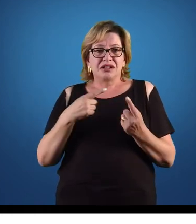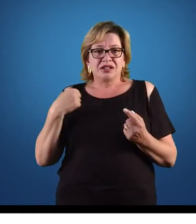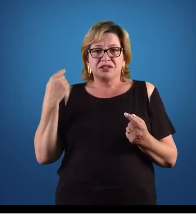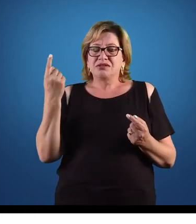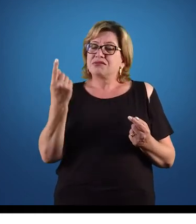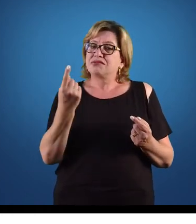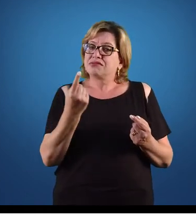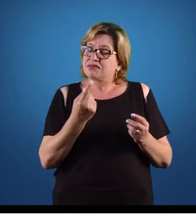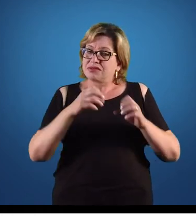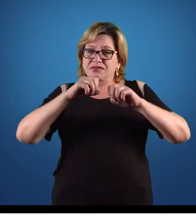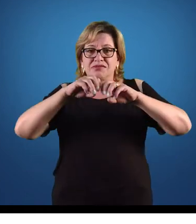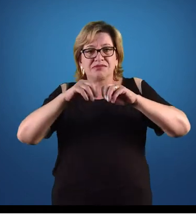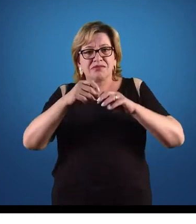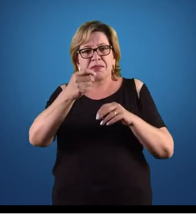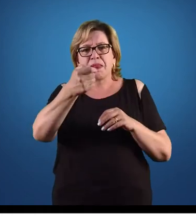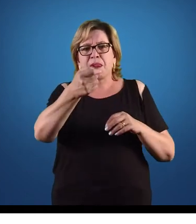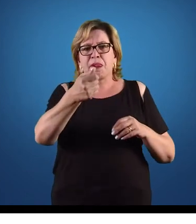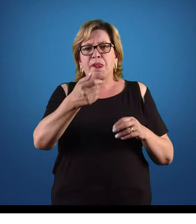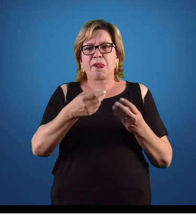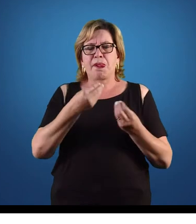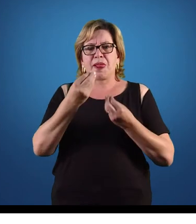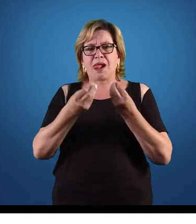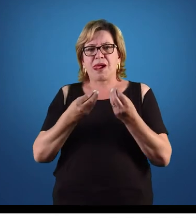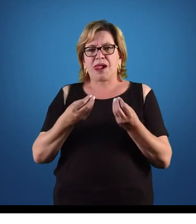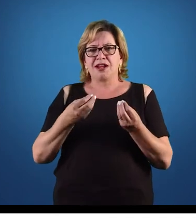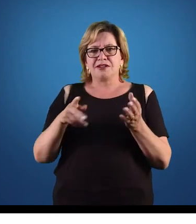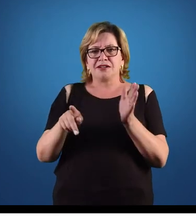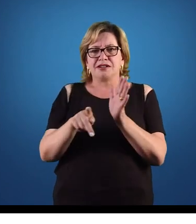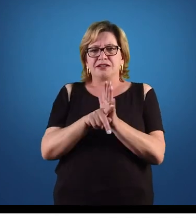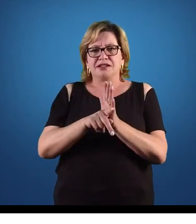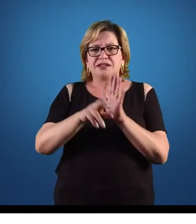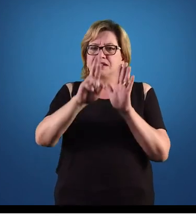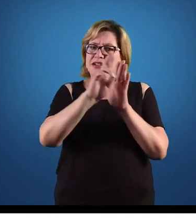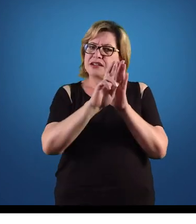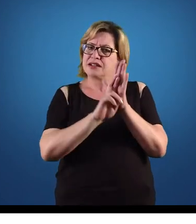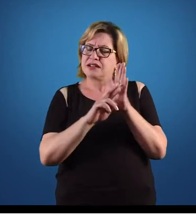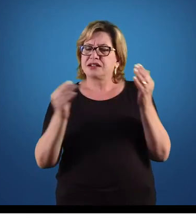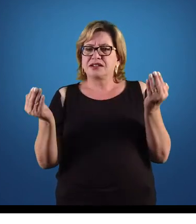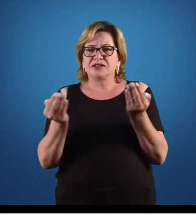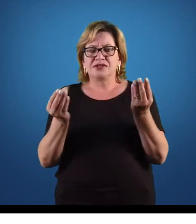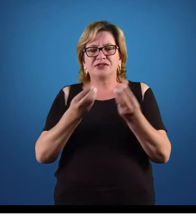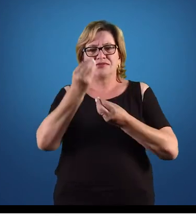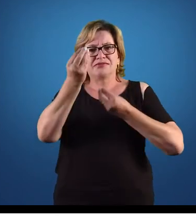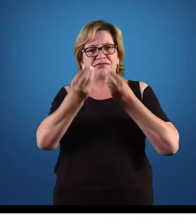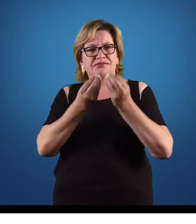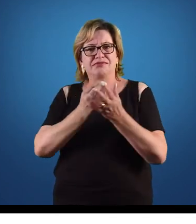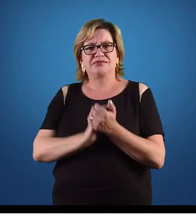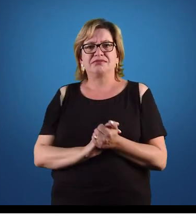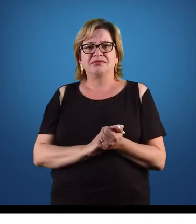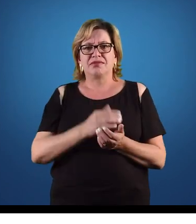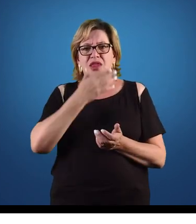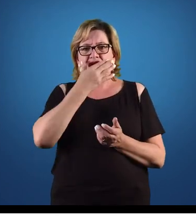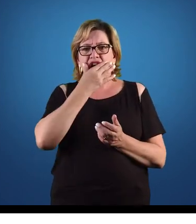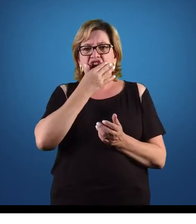aí um pouquinho com essa questão de regulamentação mais atual. Então,